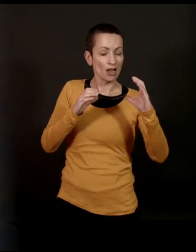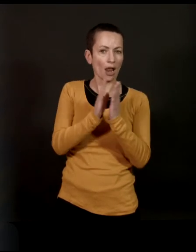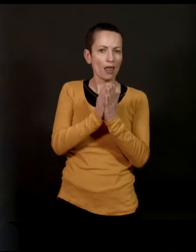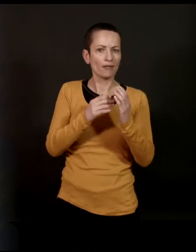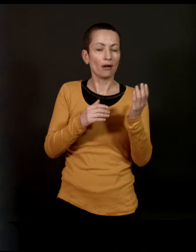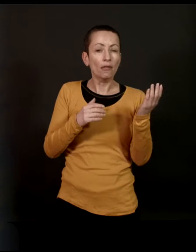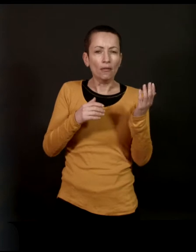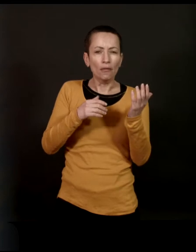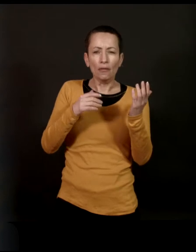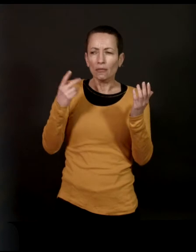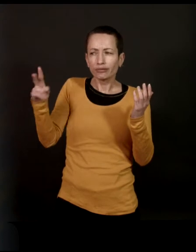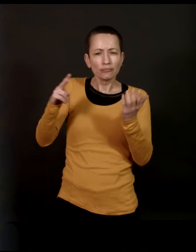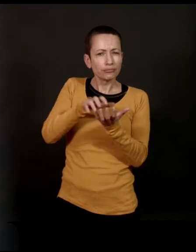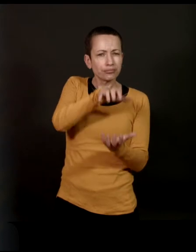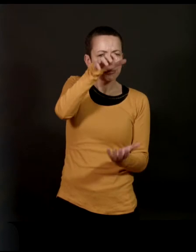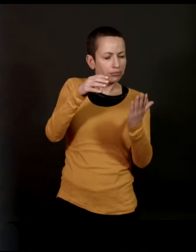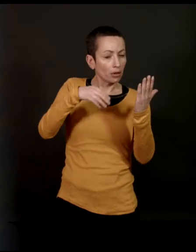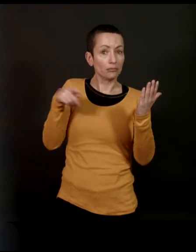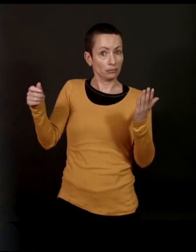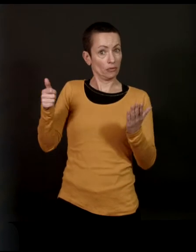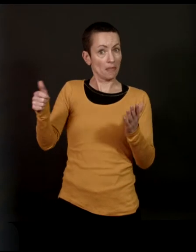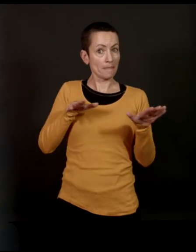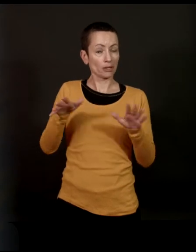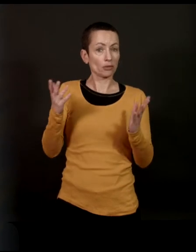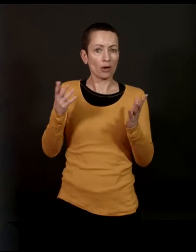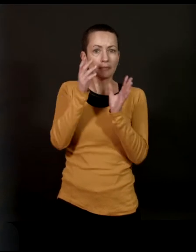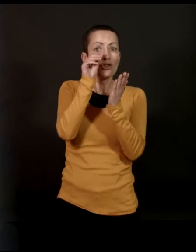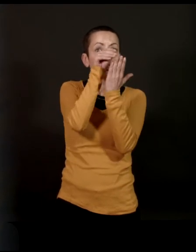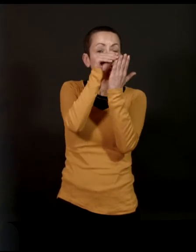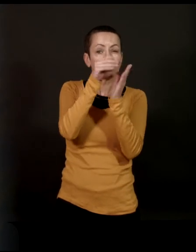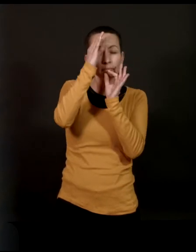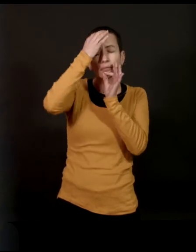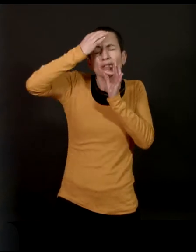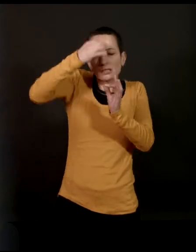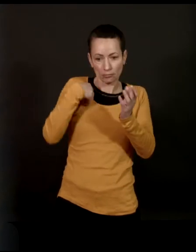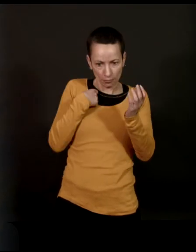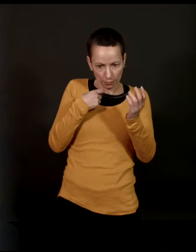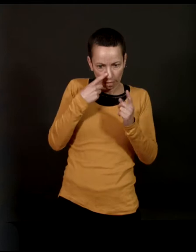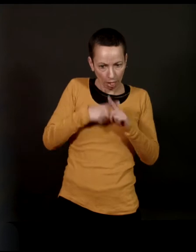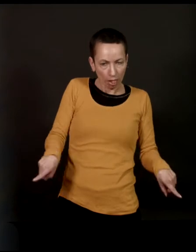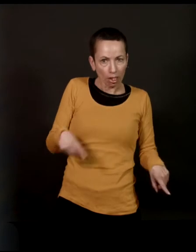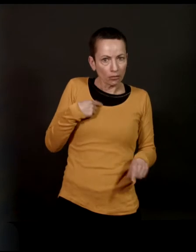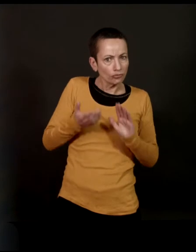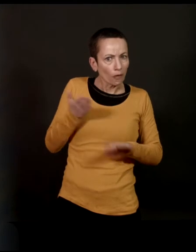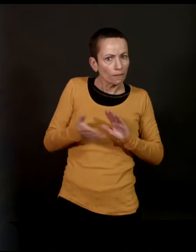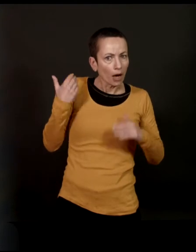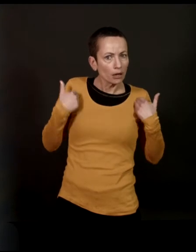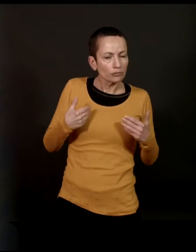énorme. Donc, on a tous les rougons-macars. Et alors, lui prend des notes incroyablement précises. Là, j'étais gênée. Je me dis, mais moi, je fais ça à la sauvage.